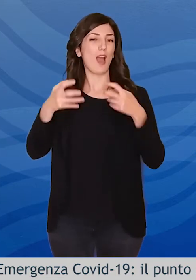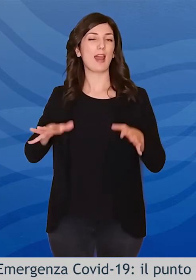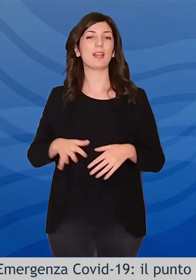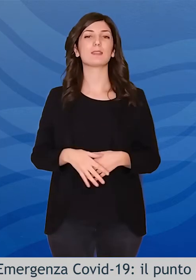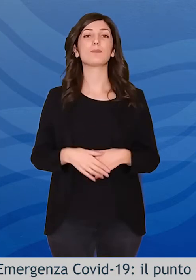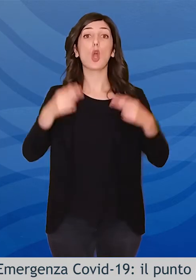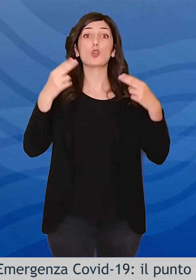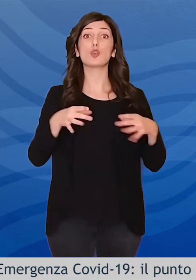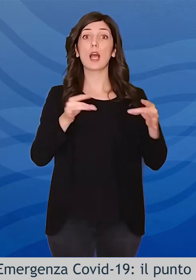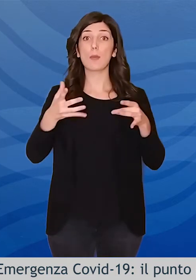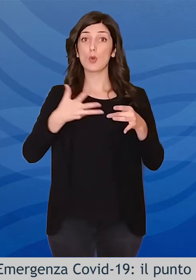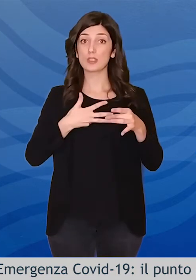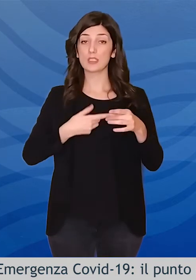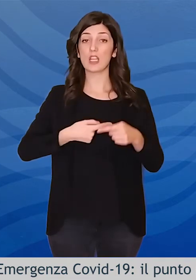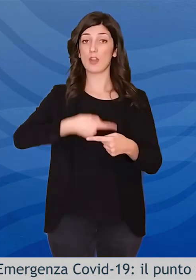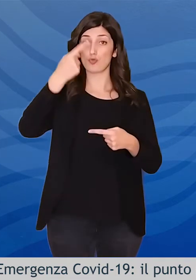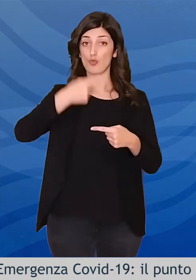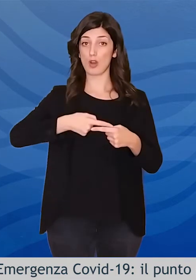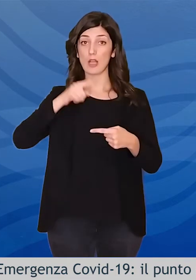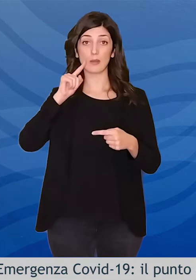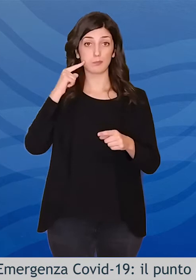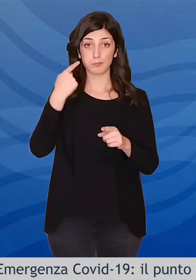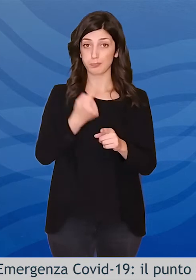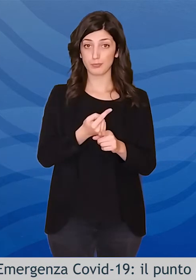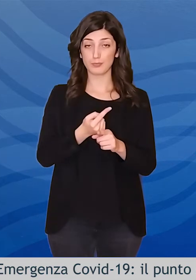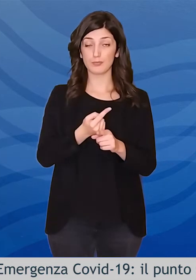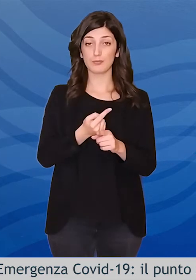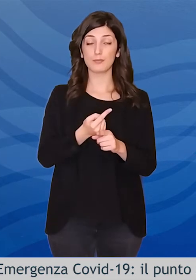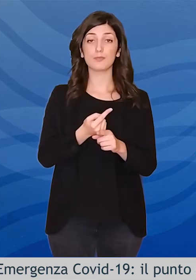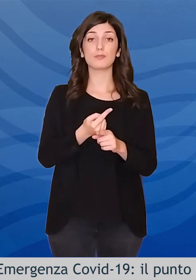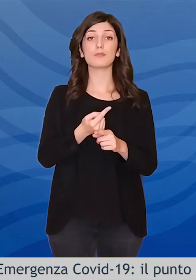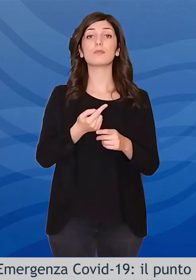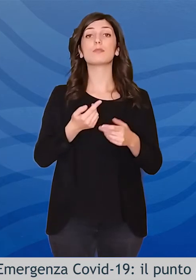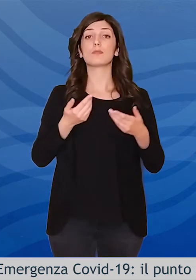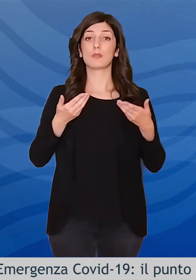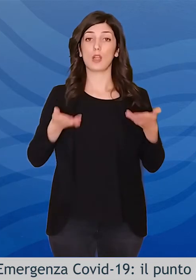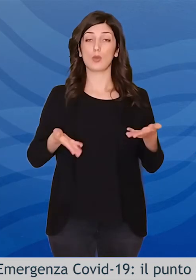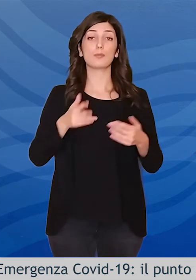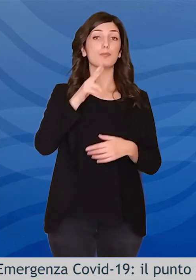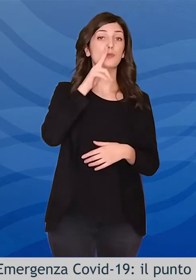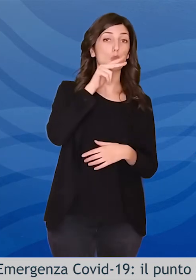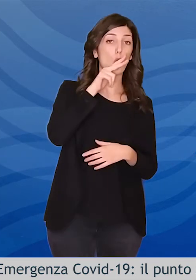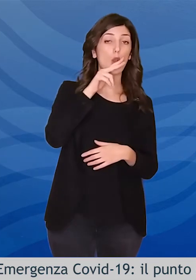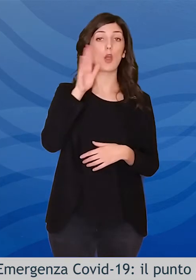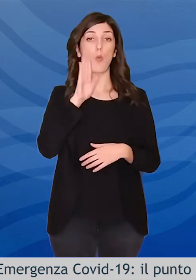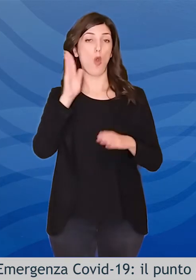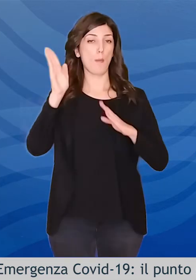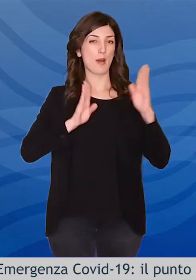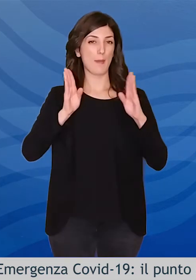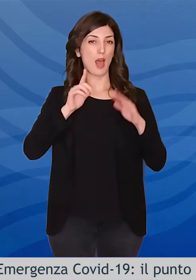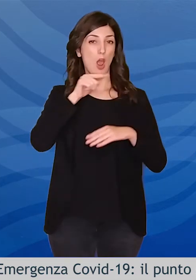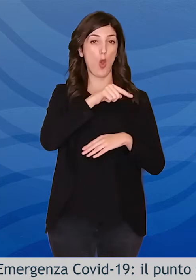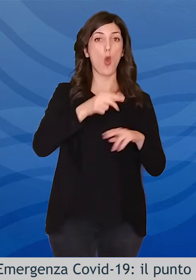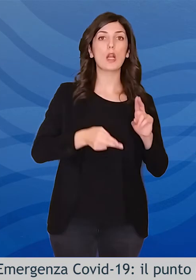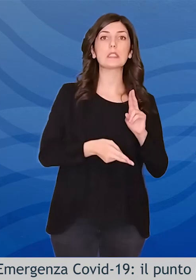positivi nella giornata presa in esame risultano in leggera prevalenza i soggetti di sesso femminile